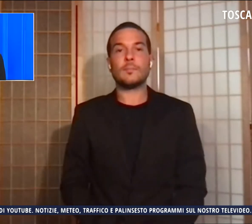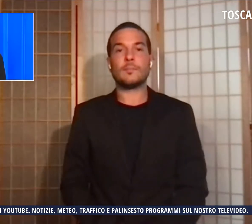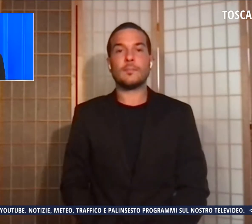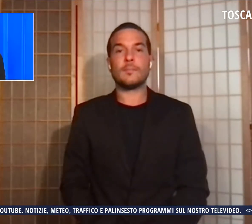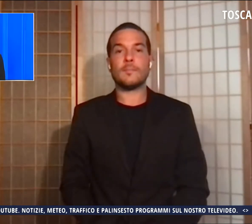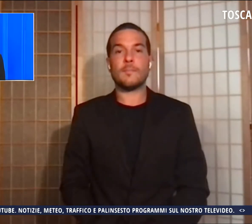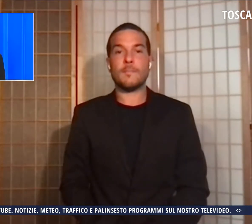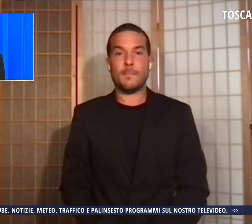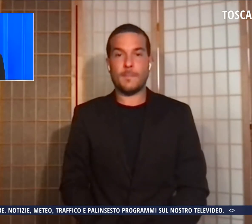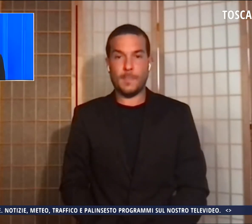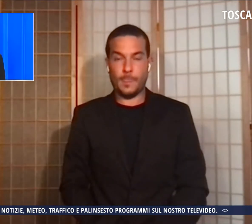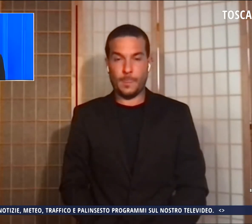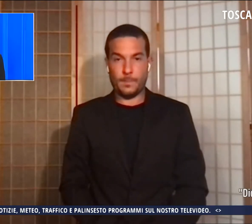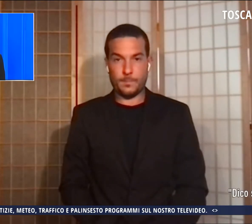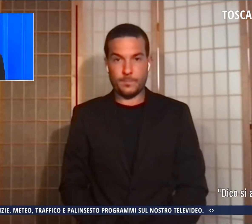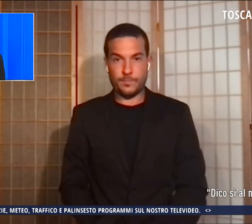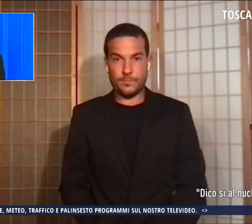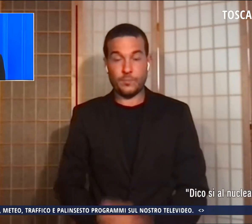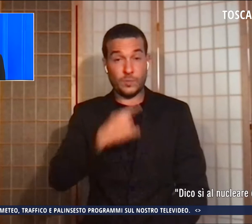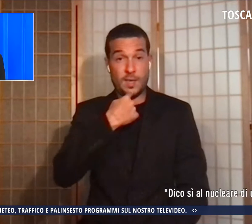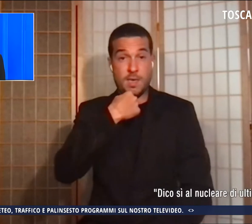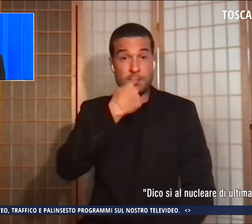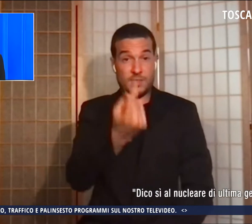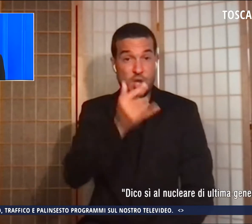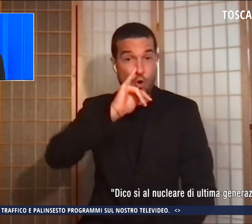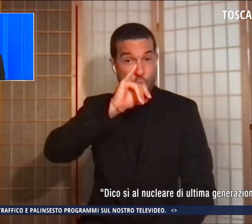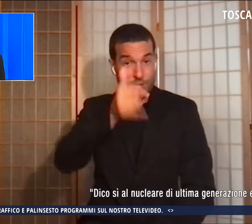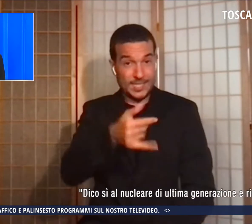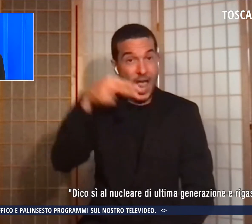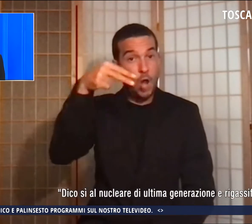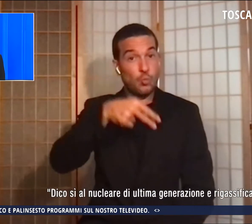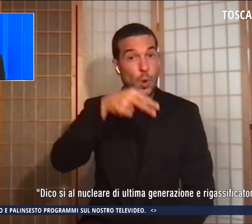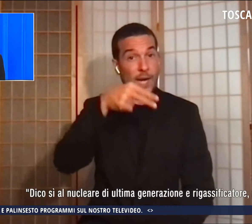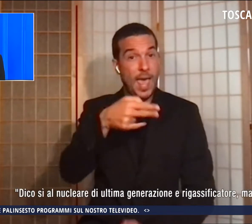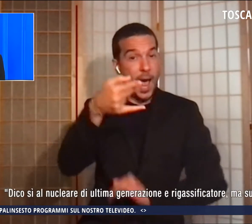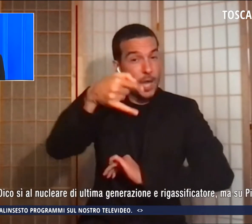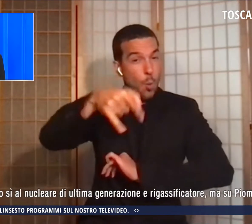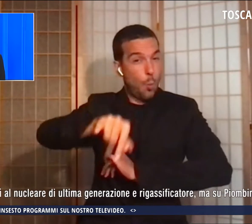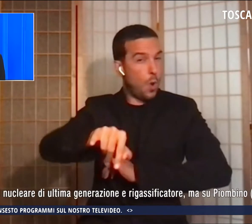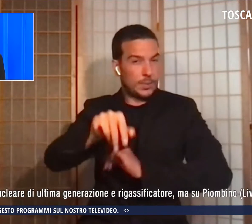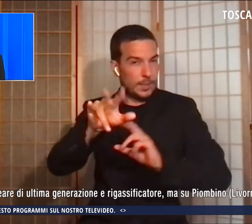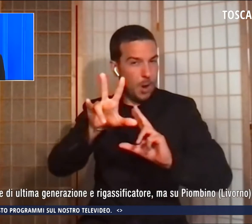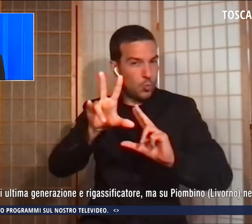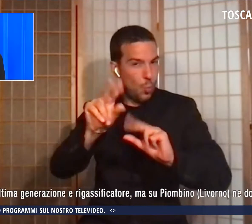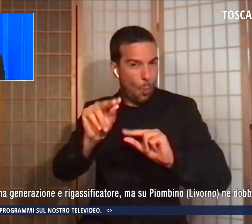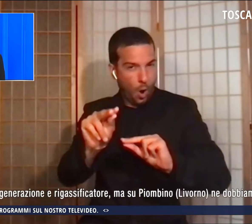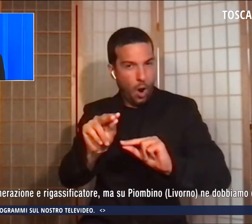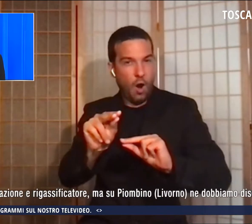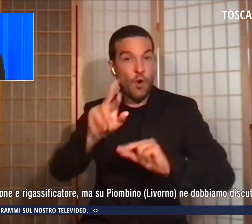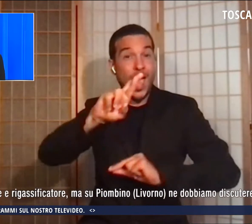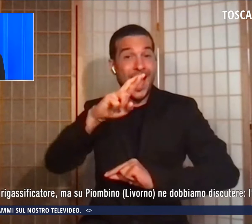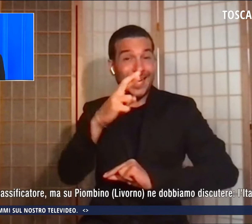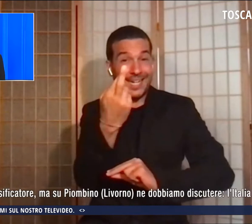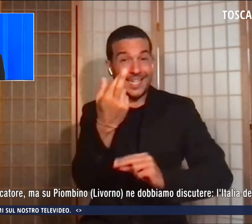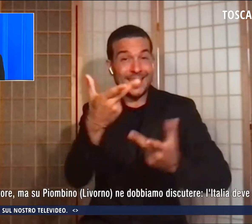Dico sì alla nucleare di ultima generazione e ricassificatore, ma su Piombino